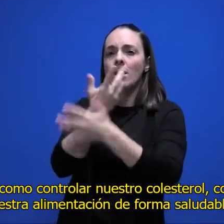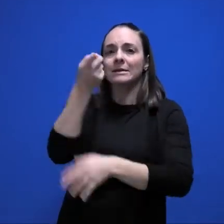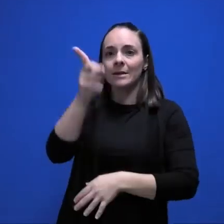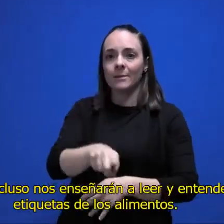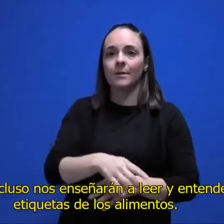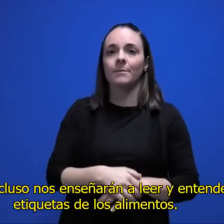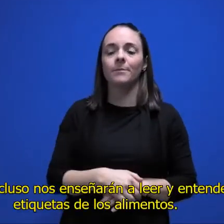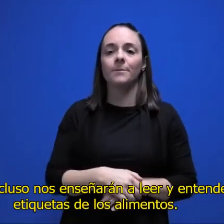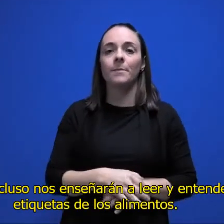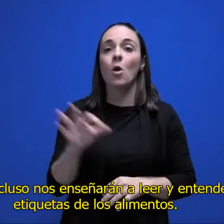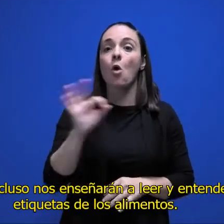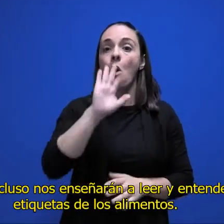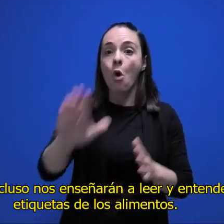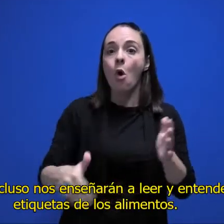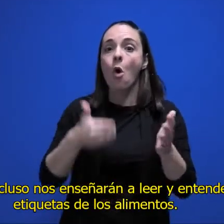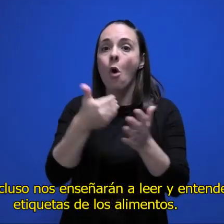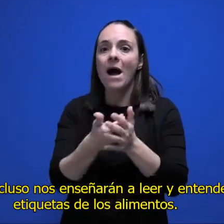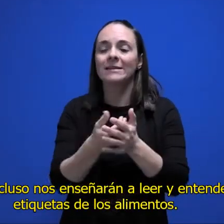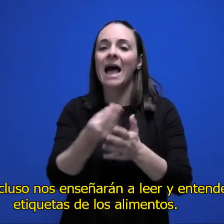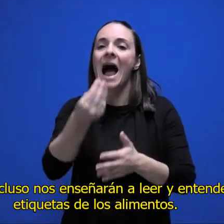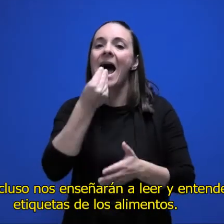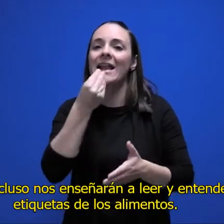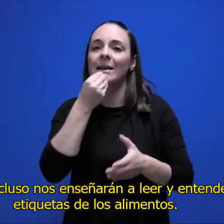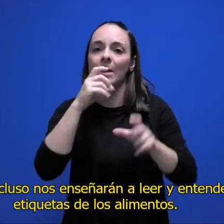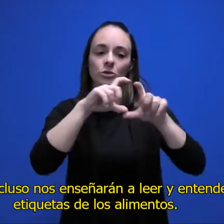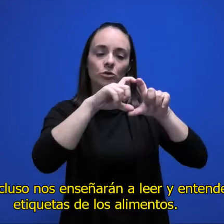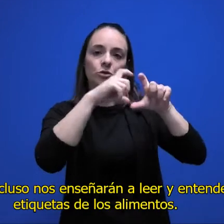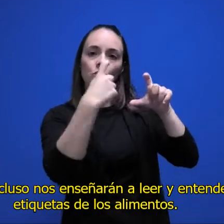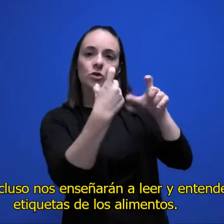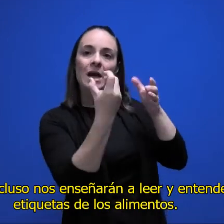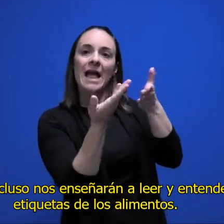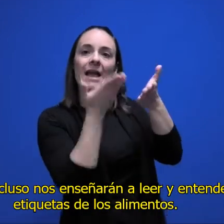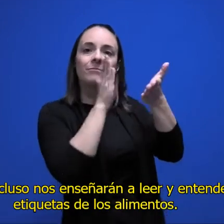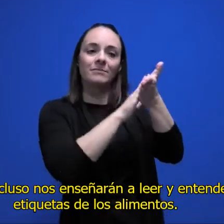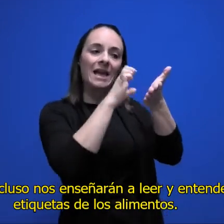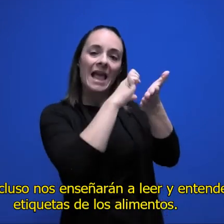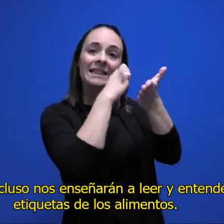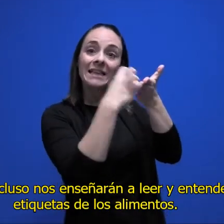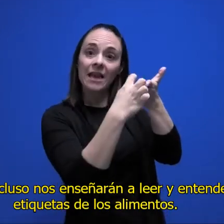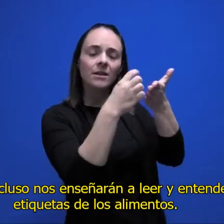o hasta incluso nos enseñarán a leer y entender las etiquetas de los alimentos.